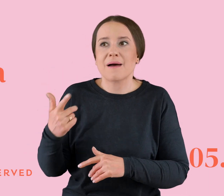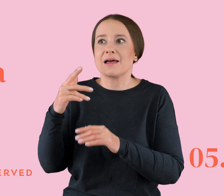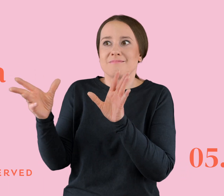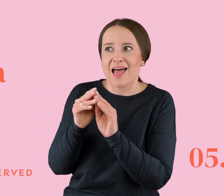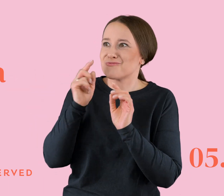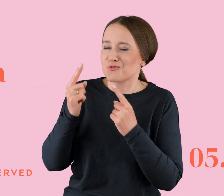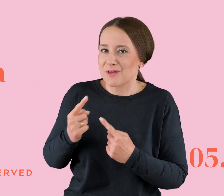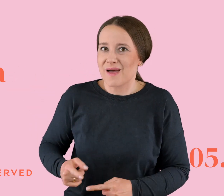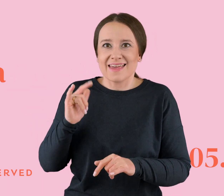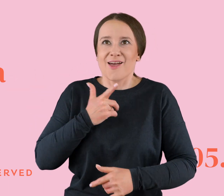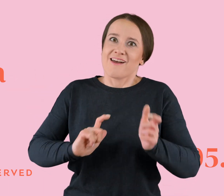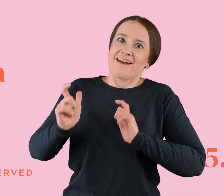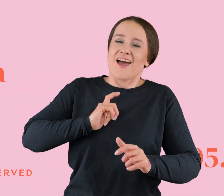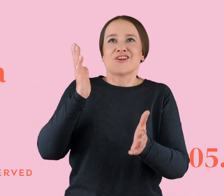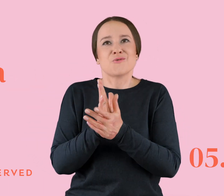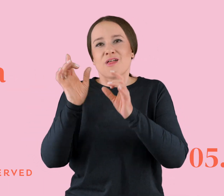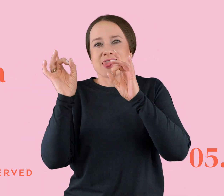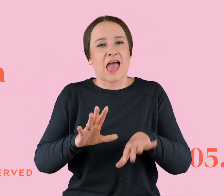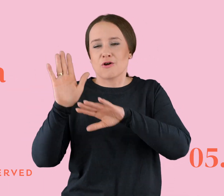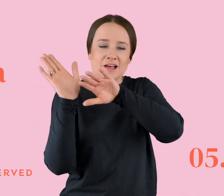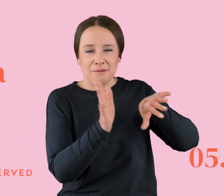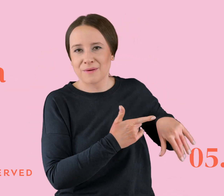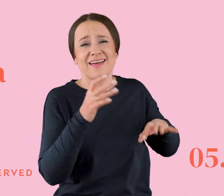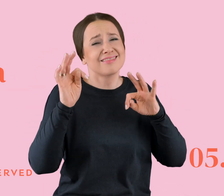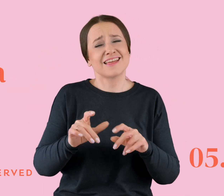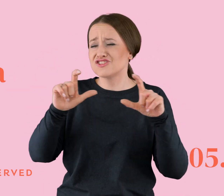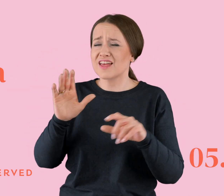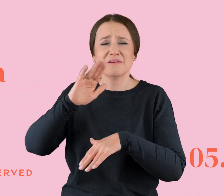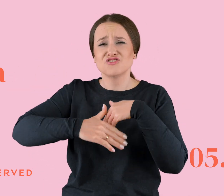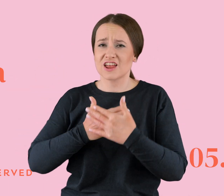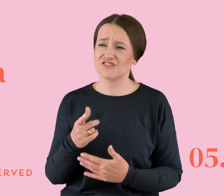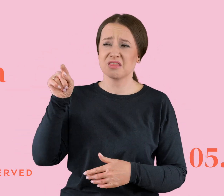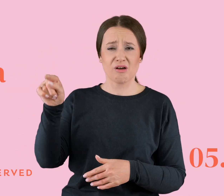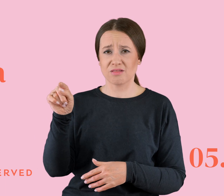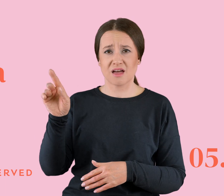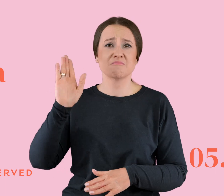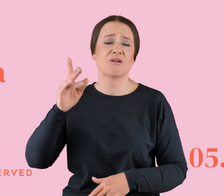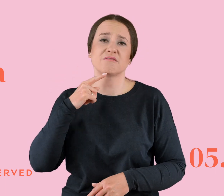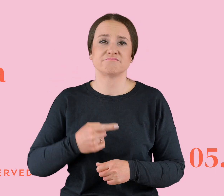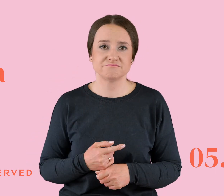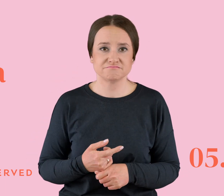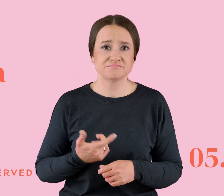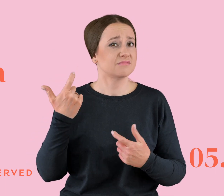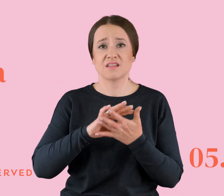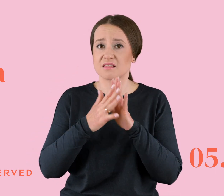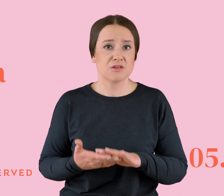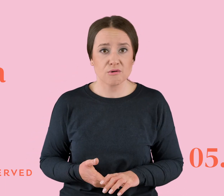i jak już się cieszyłem, że najgorsze jest za nami i będziemy już teraz szczęśliwi, to ona później stwierdzała, że nic się nie zmieniło i nadal jestem taki